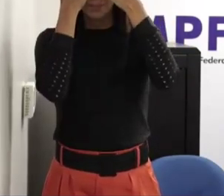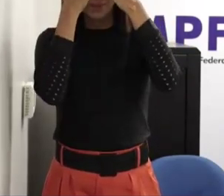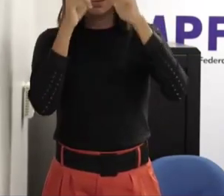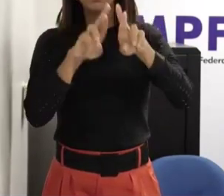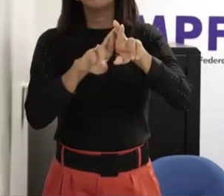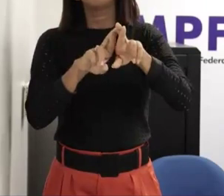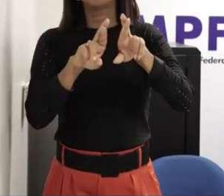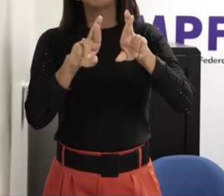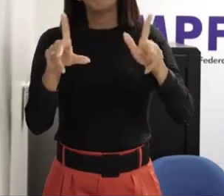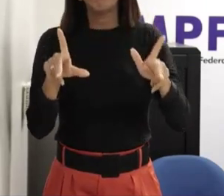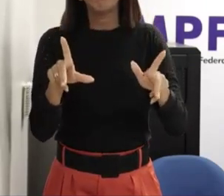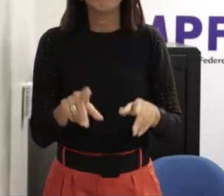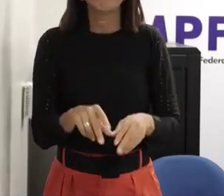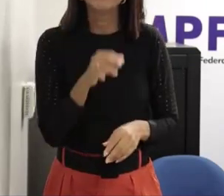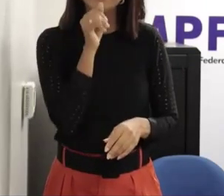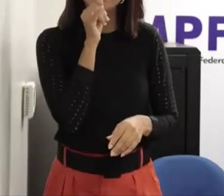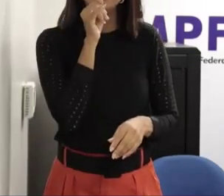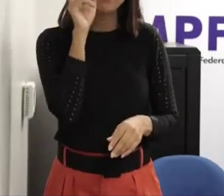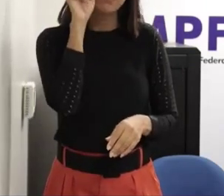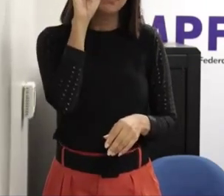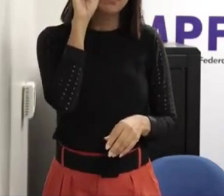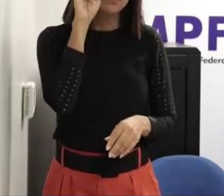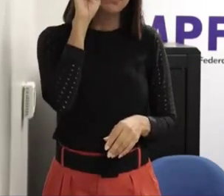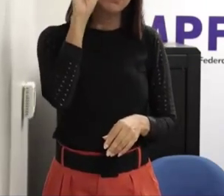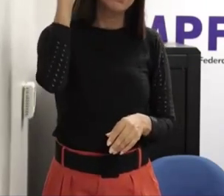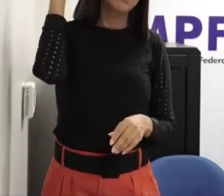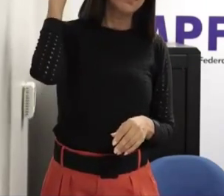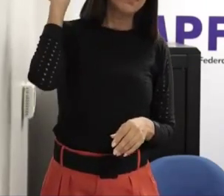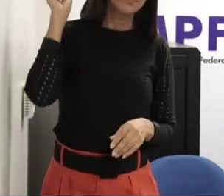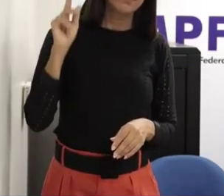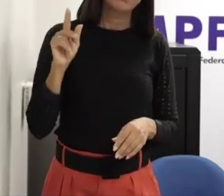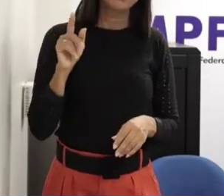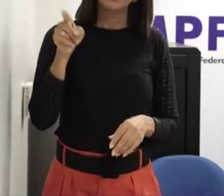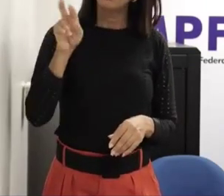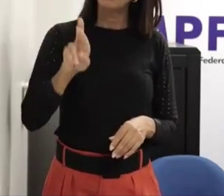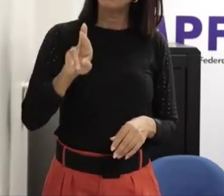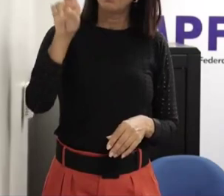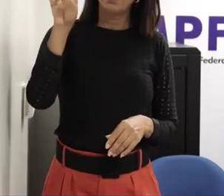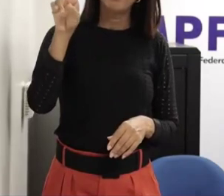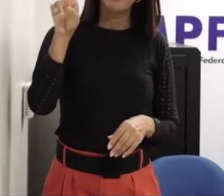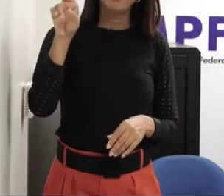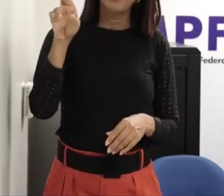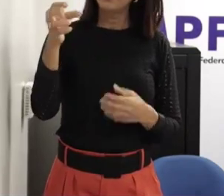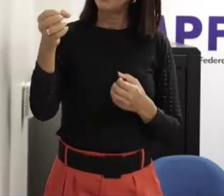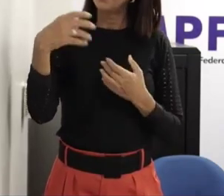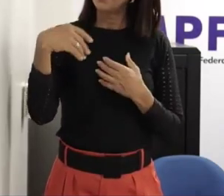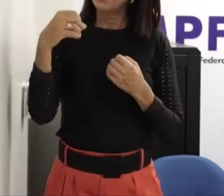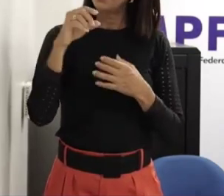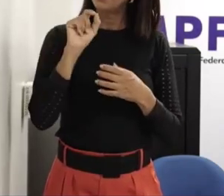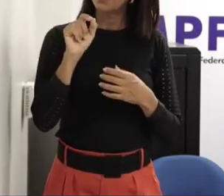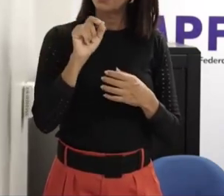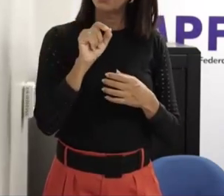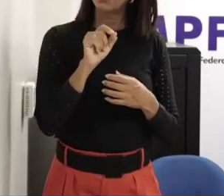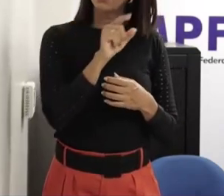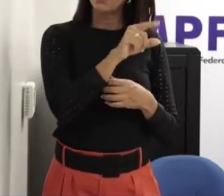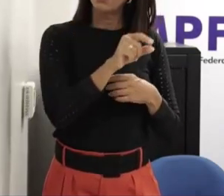eu lembro de um caso né que meu meu supervisor falava né era uma pessoa que não tinha sido vítima de abuso